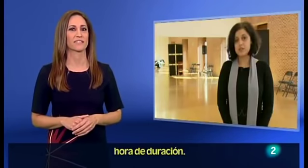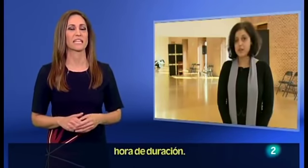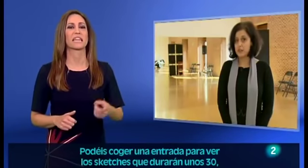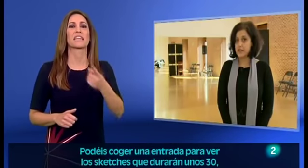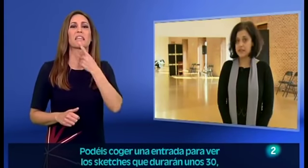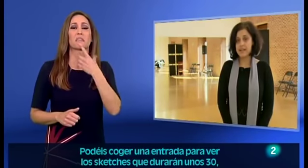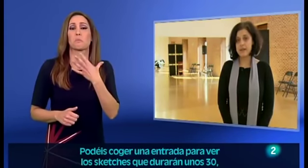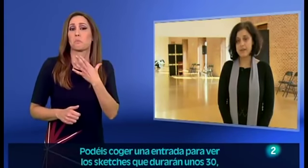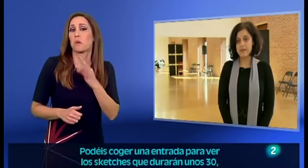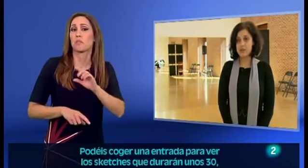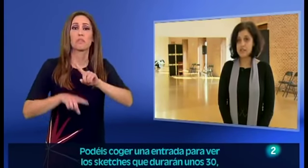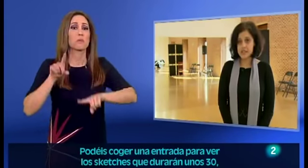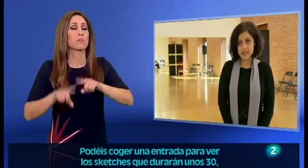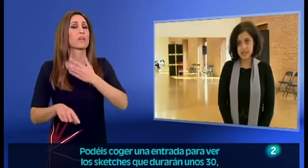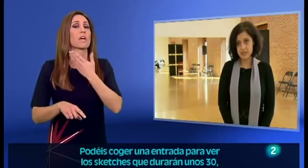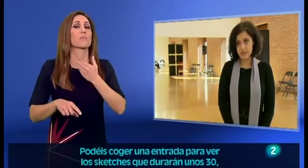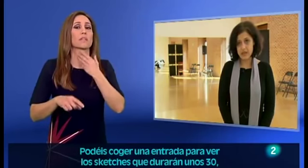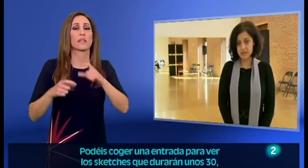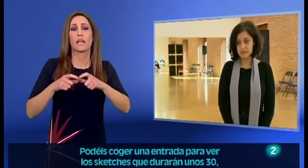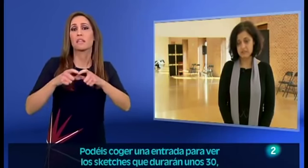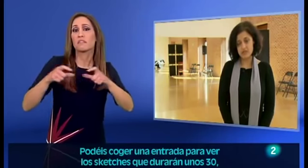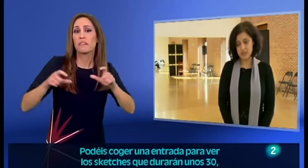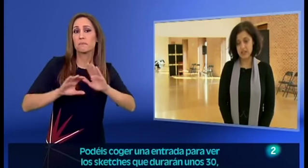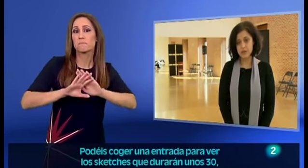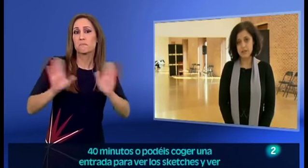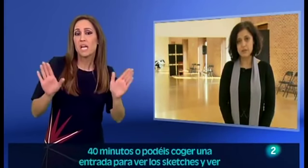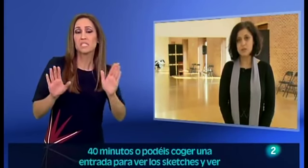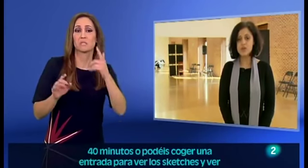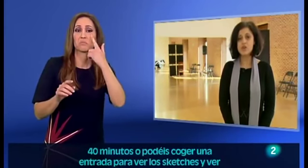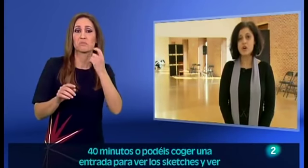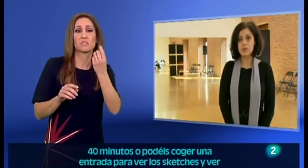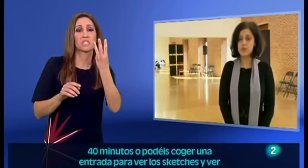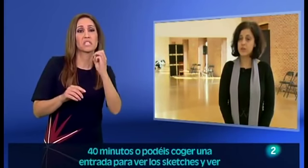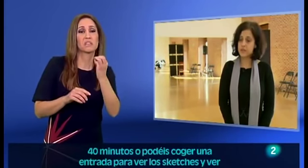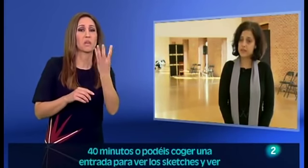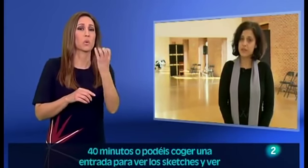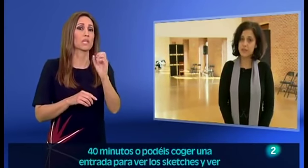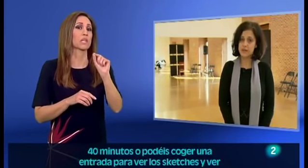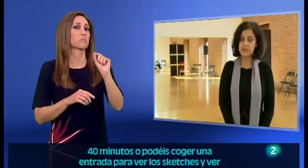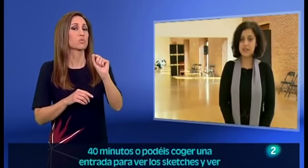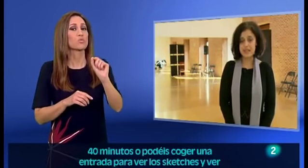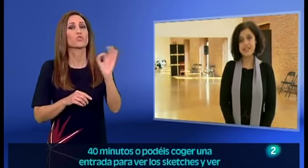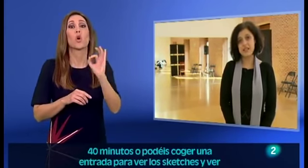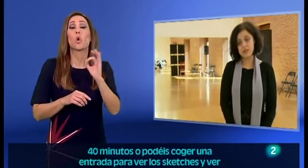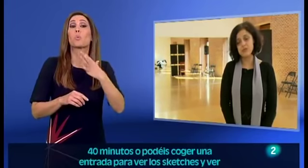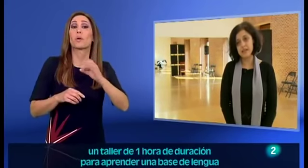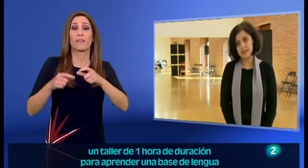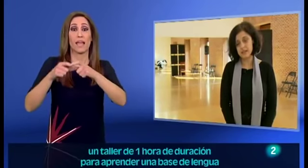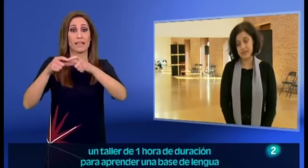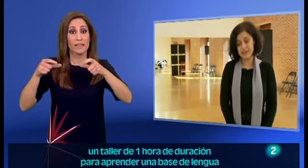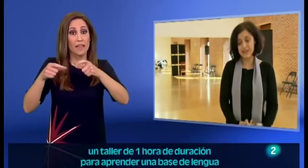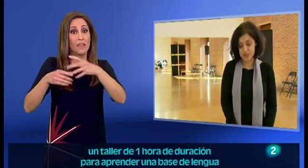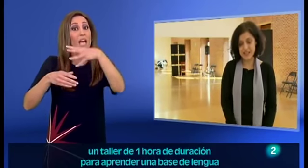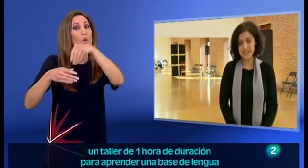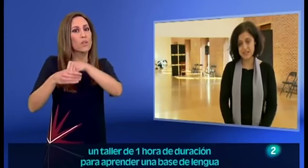Podéis coger una entrada para ver los sketches que durarán unos 30-40 minutos o podéis coger una entrada para ver los talleres y hacer un taller,